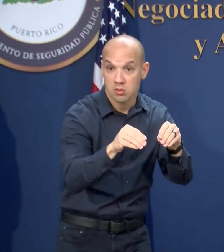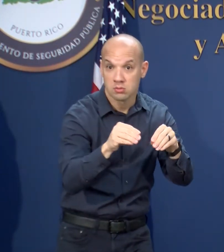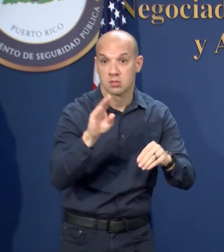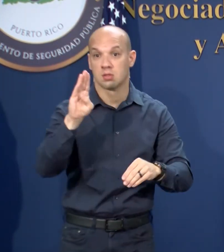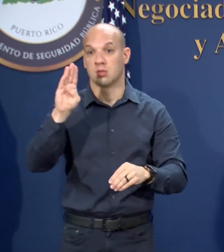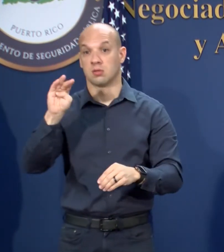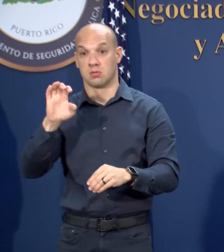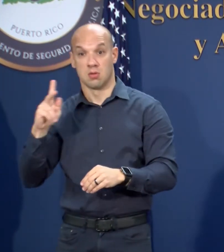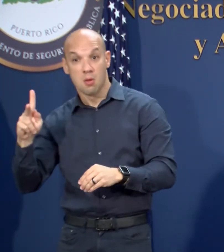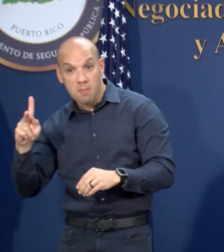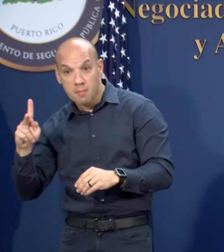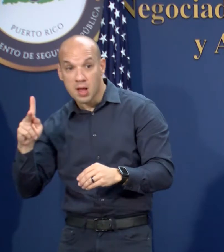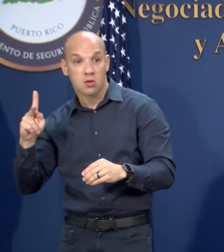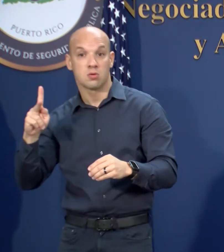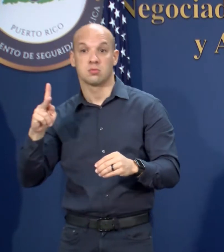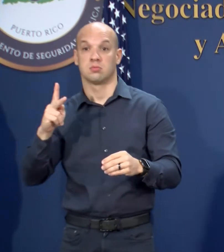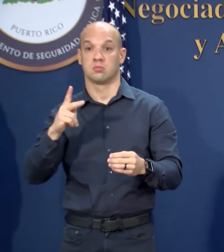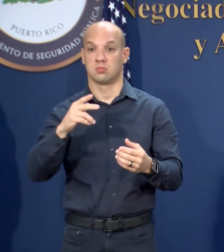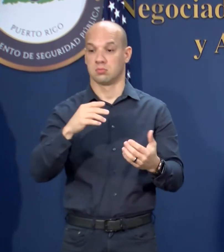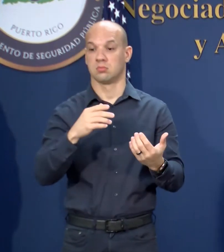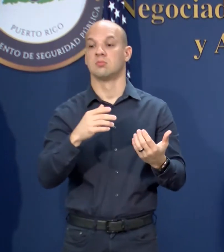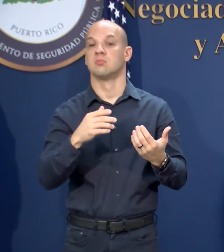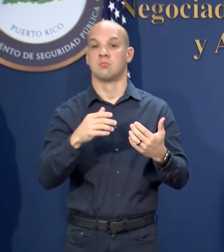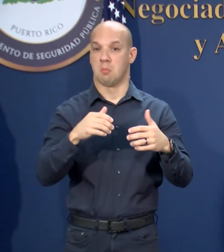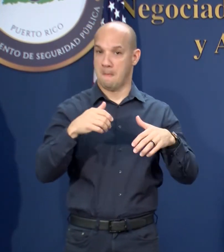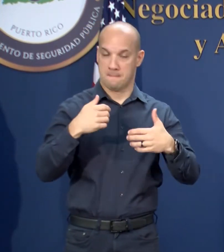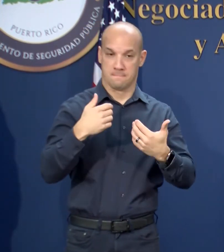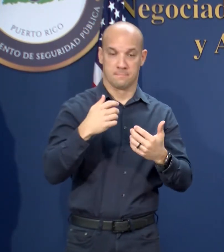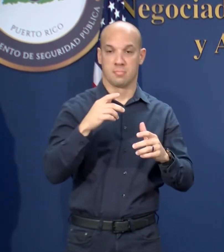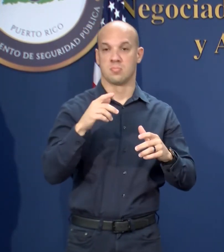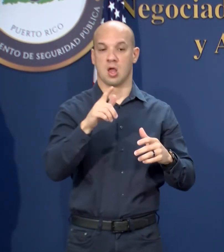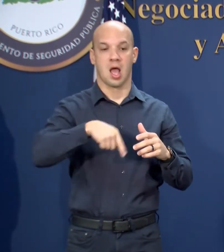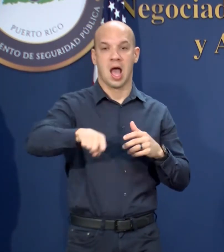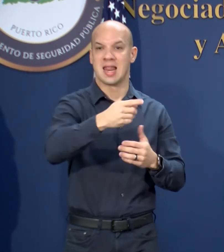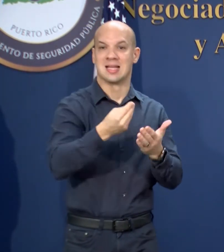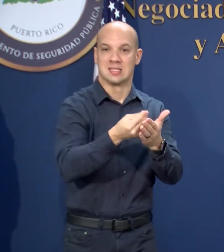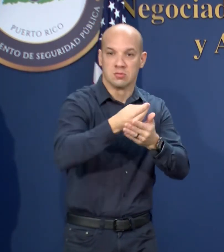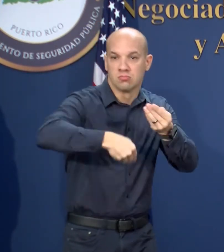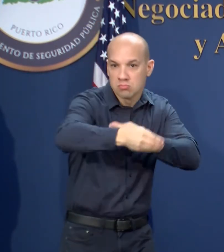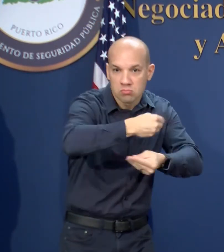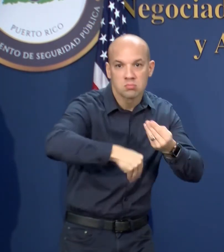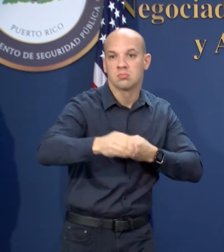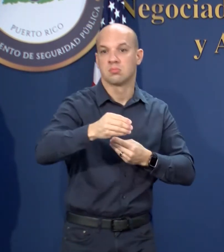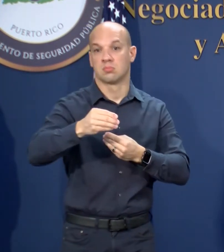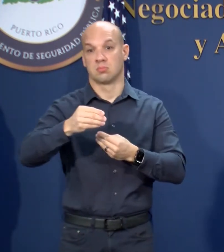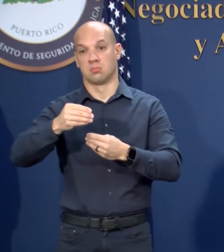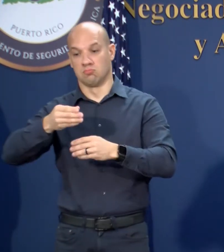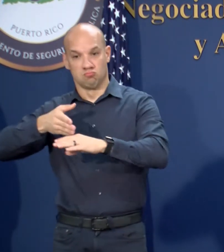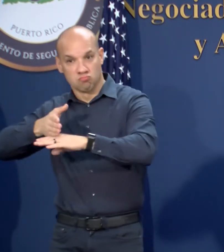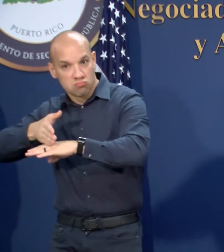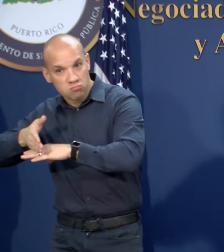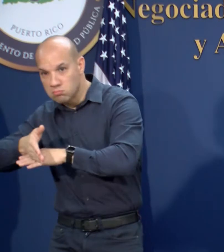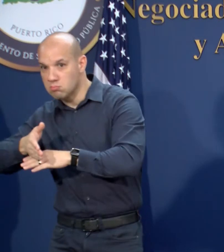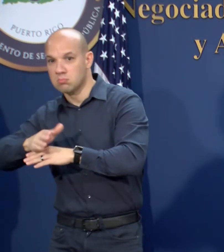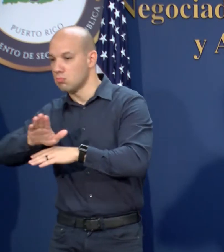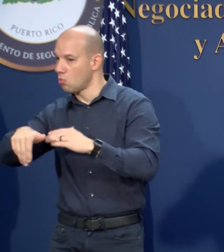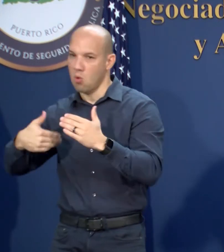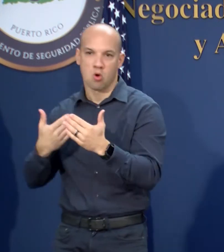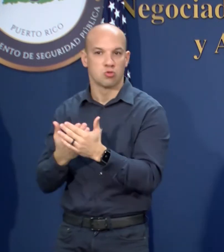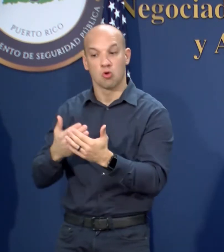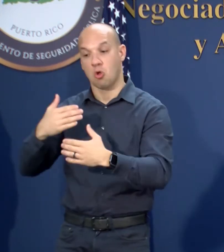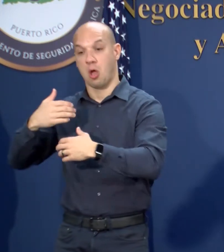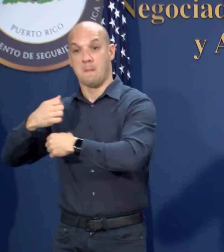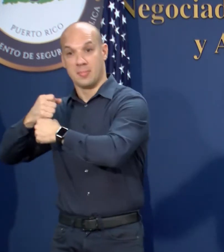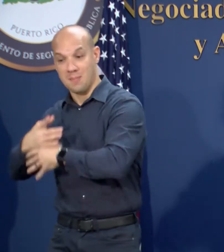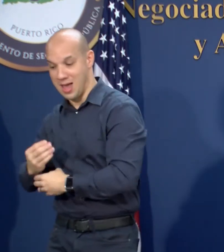bancos, instituciones financieras, kioscos, ferreterías y comercios de alimentos preparados al de tal y al por